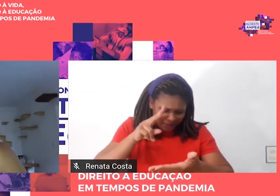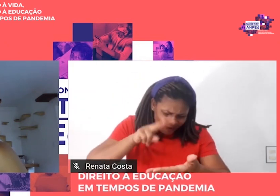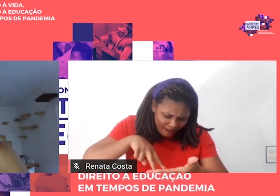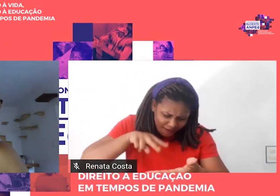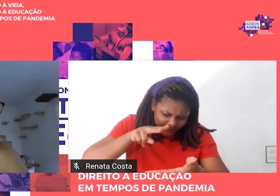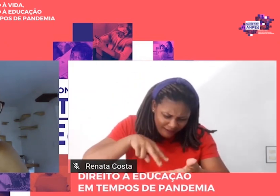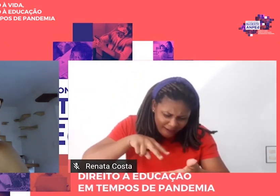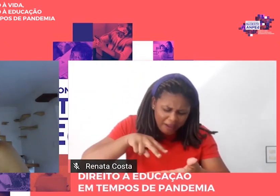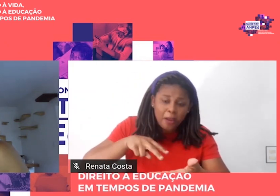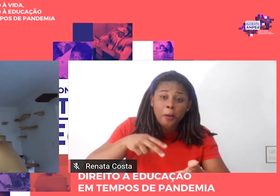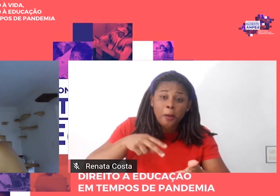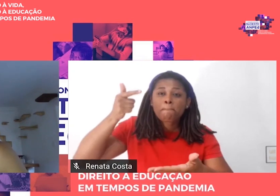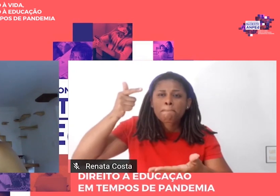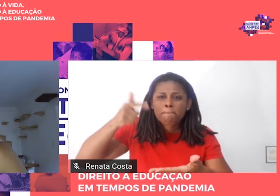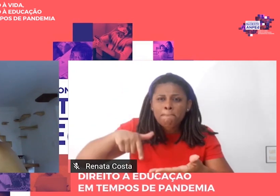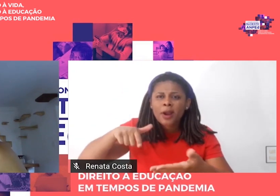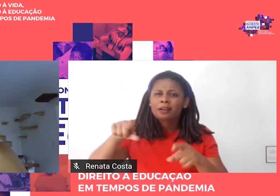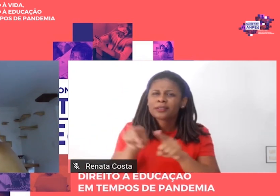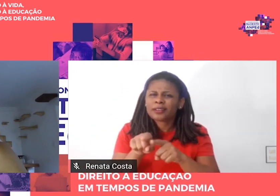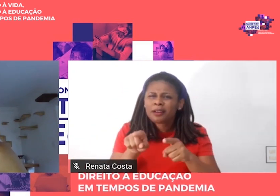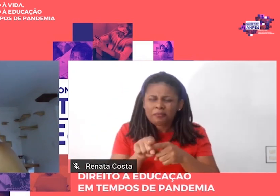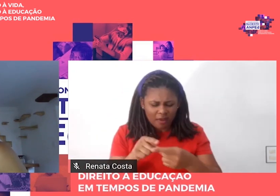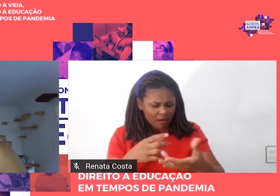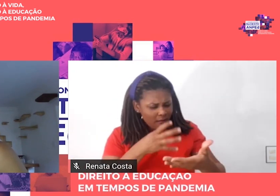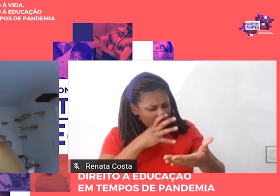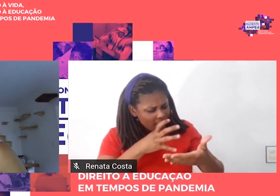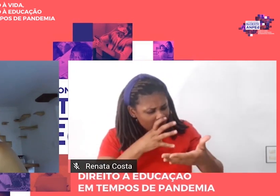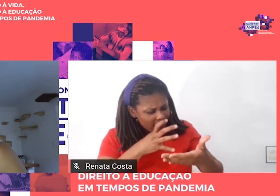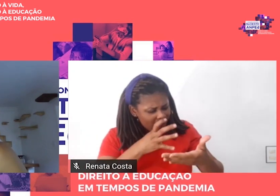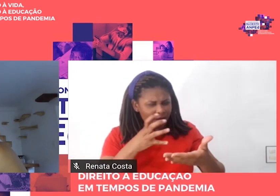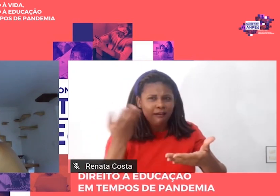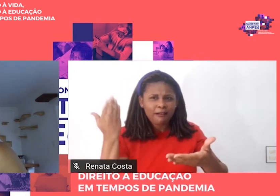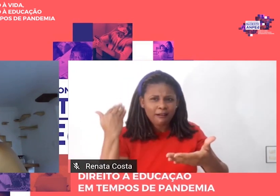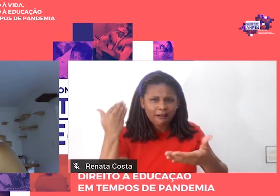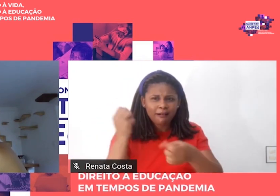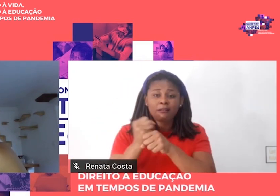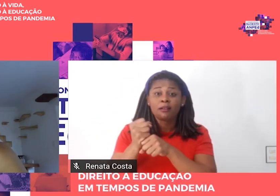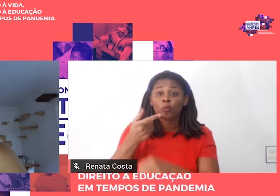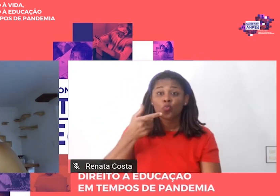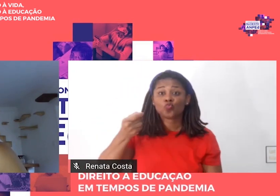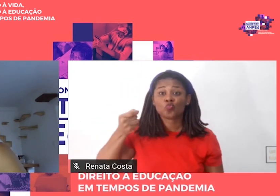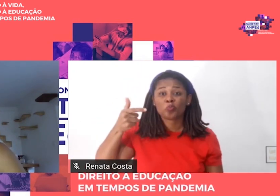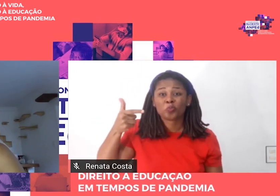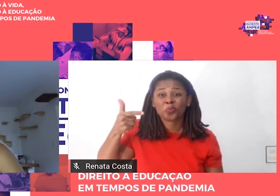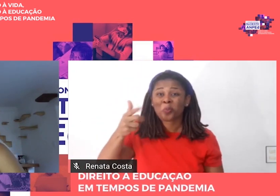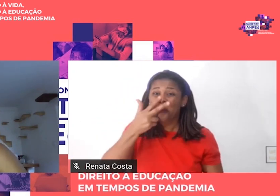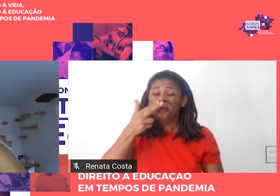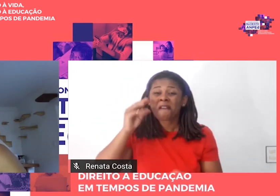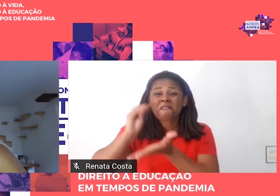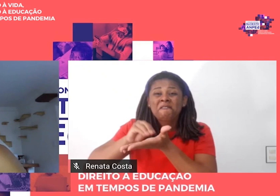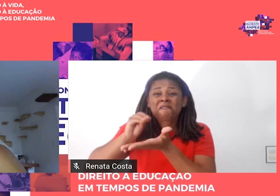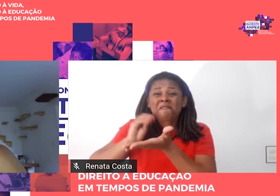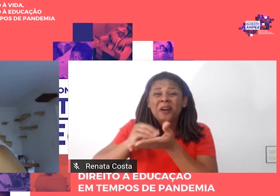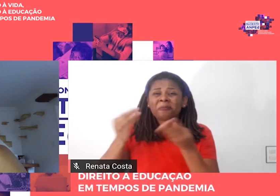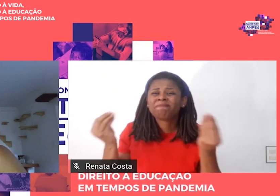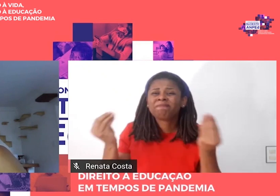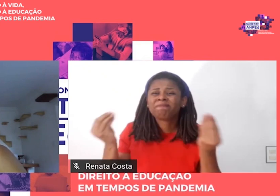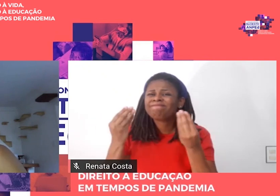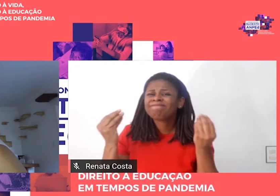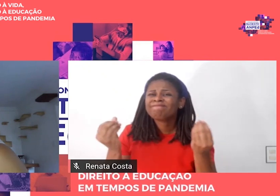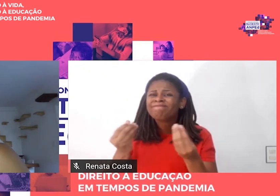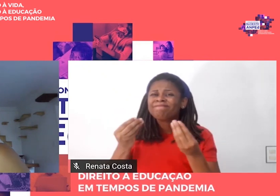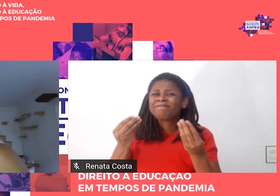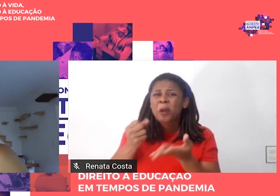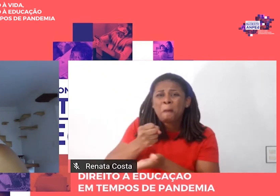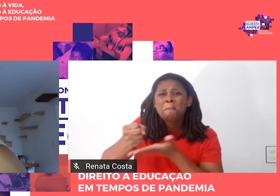naquela leitura de 2002, por me faltarem elementos para entender a importância do livro,